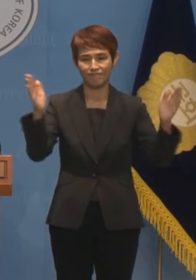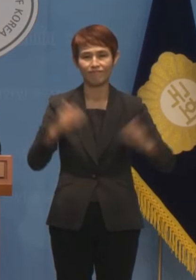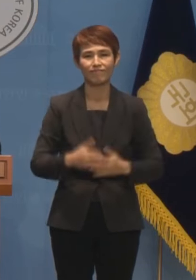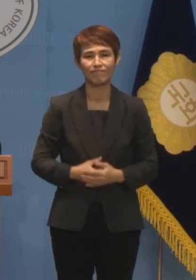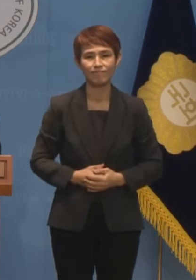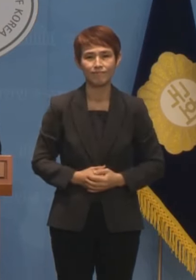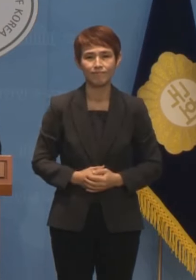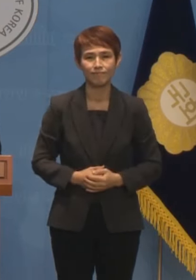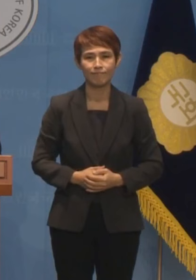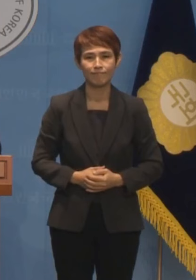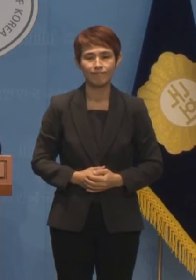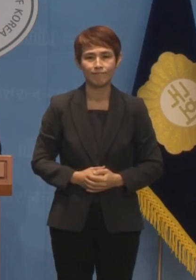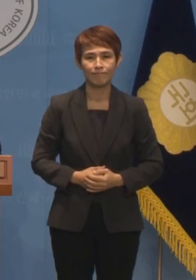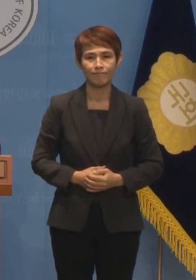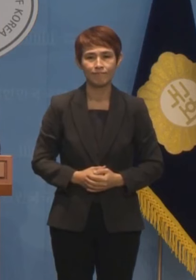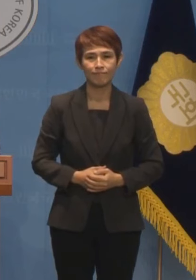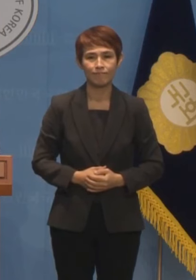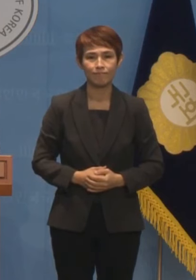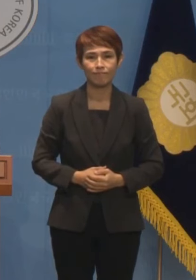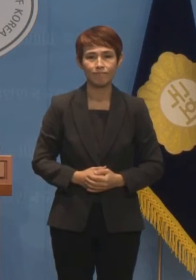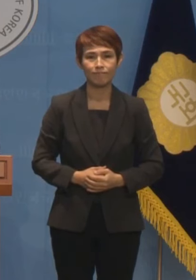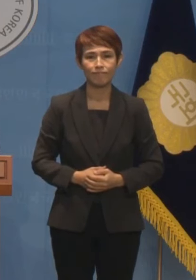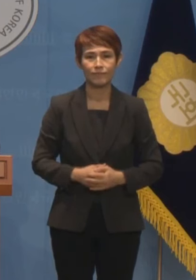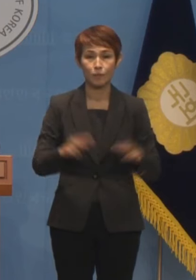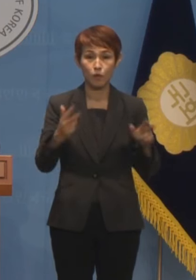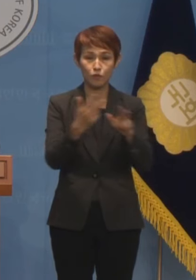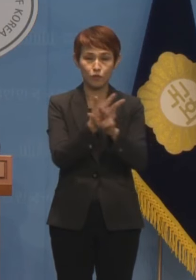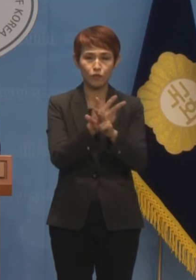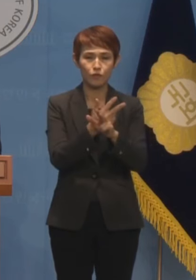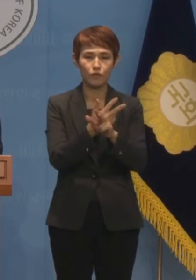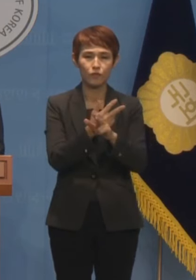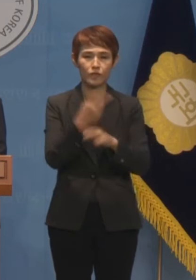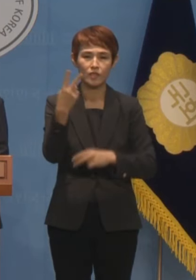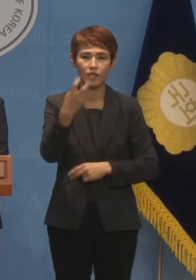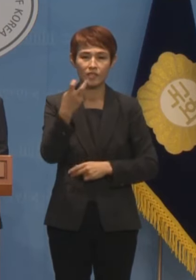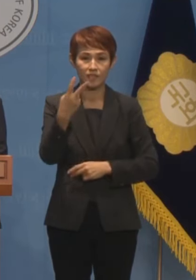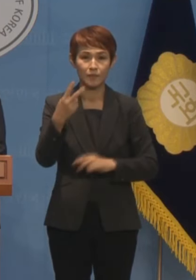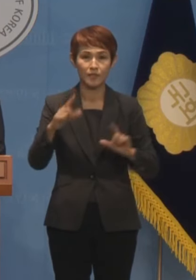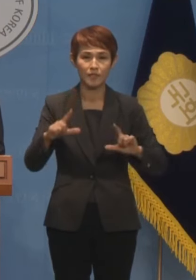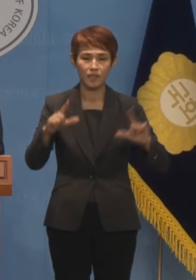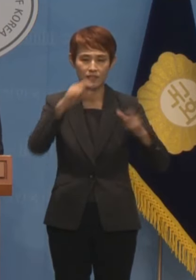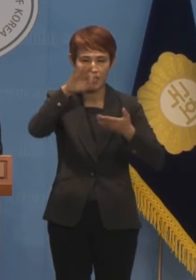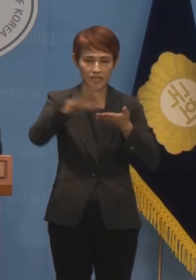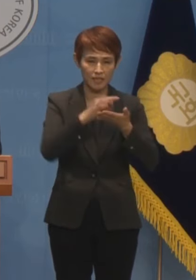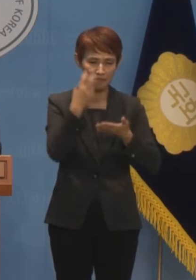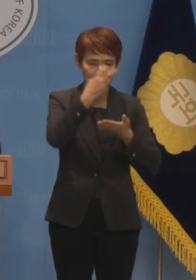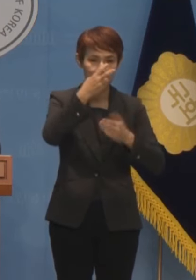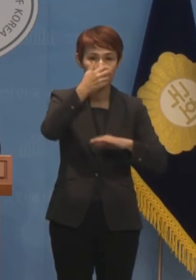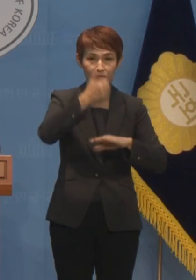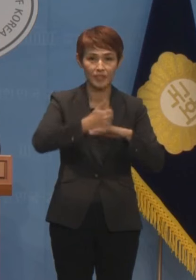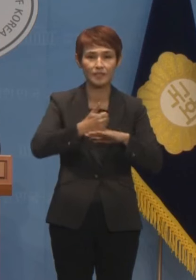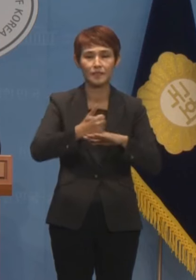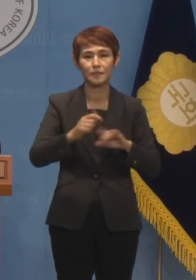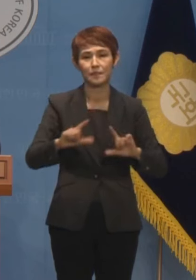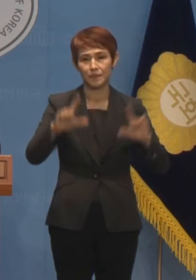다음은 이번 주 2022년도 예산안 심사 일정입니다.